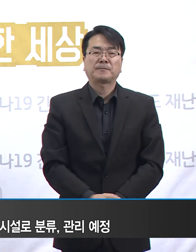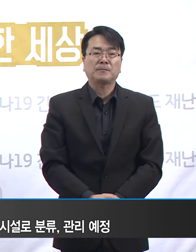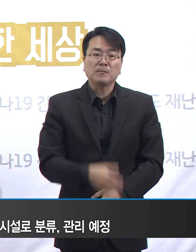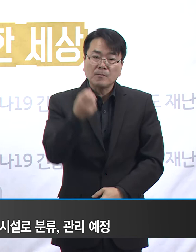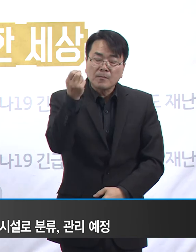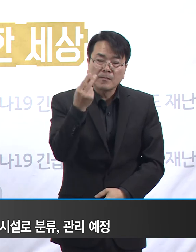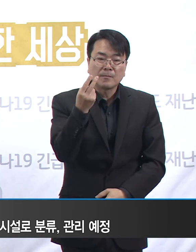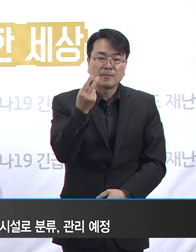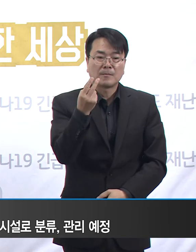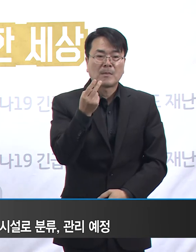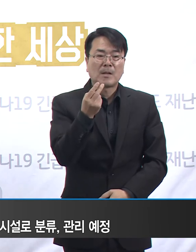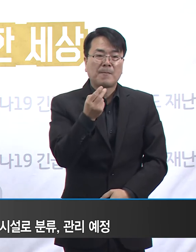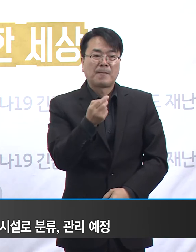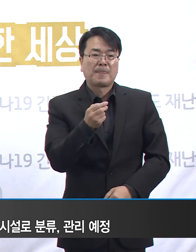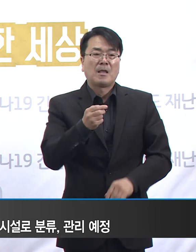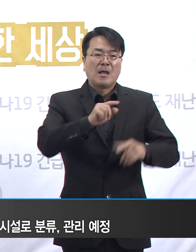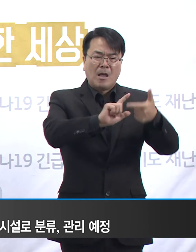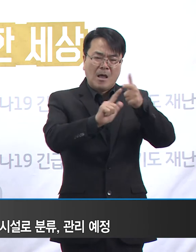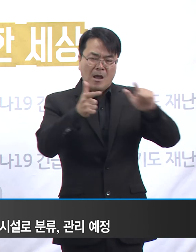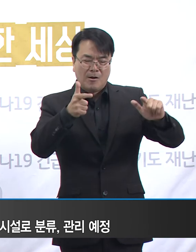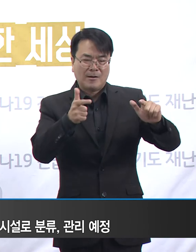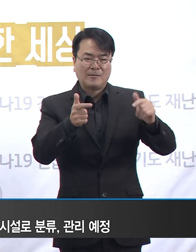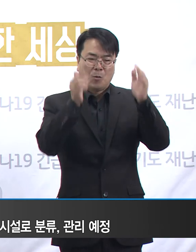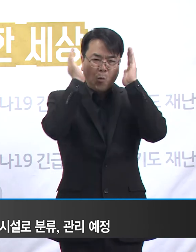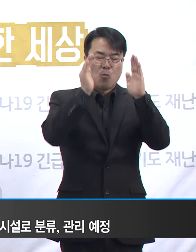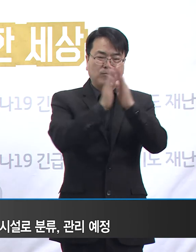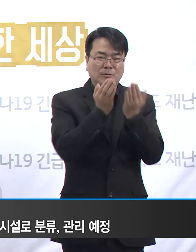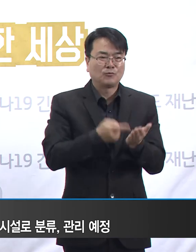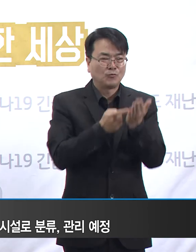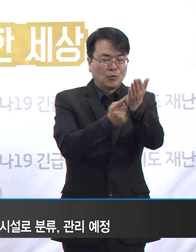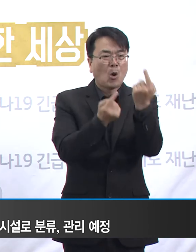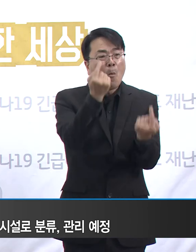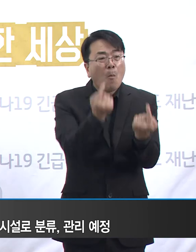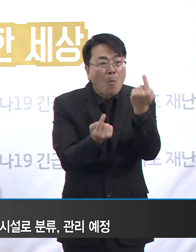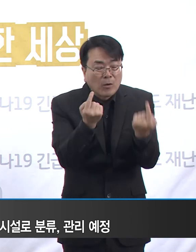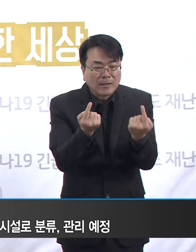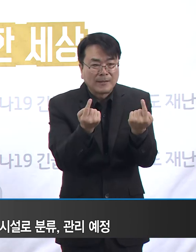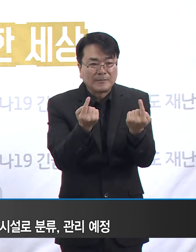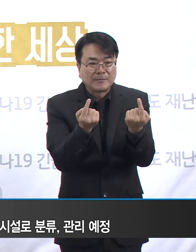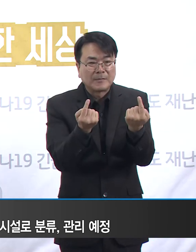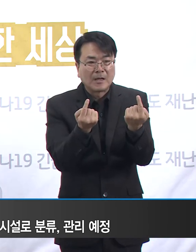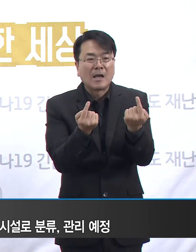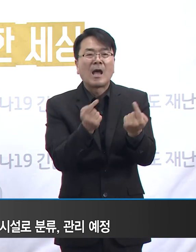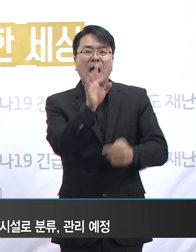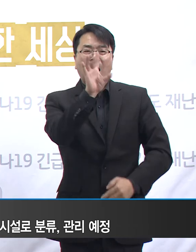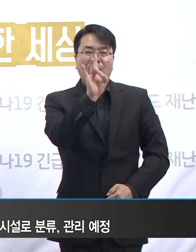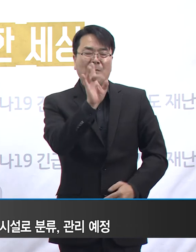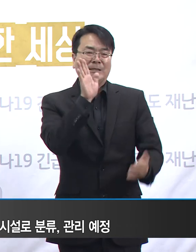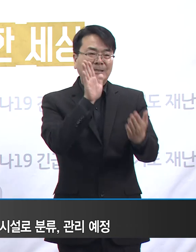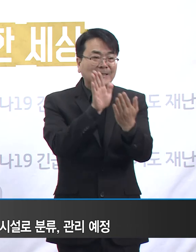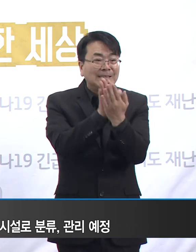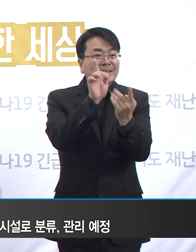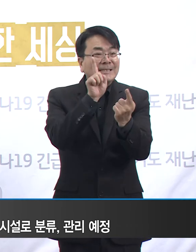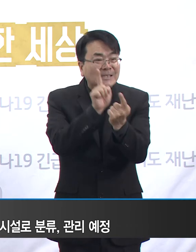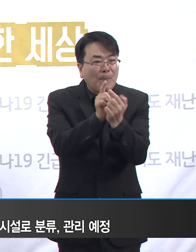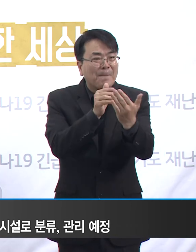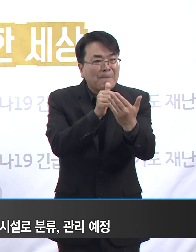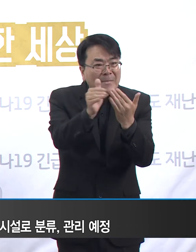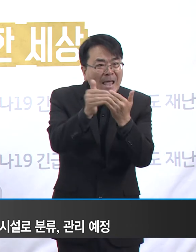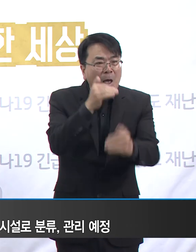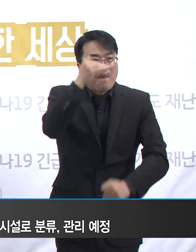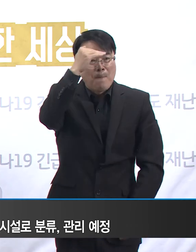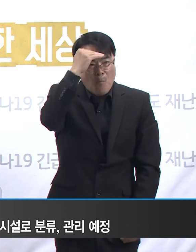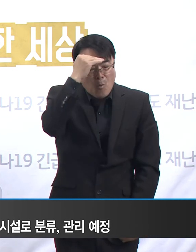그리고 100가지 교육자료를 배포하는 것보다 한 번에 현장 교육이 더 효과가 있습니다. 물론